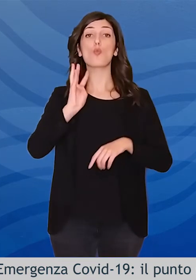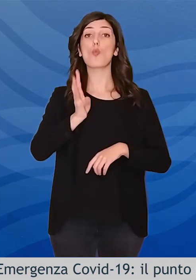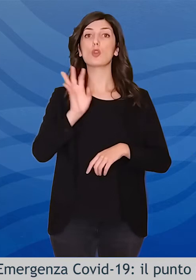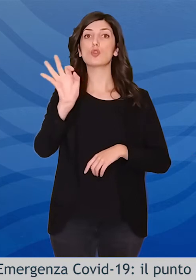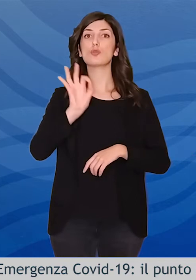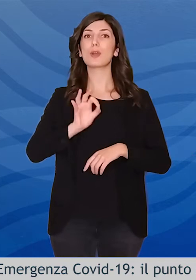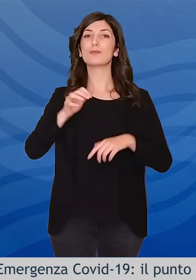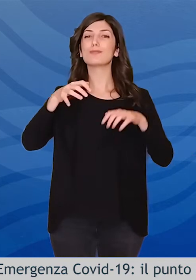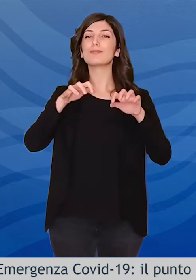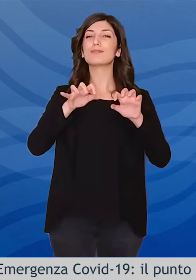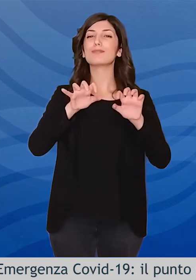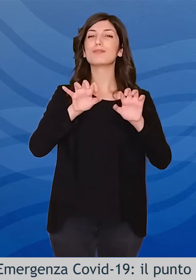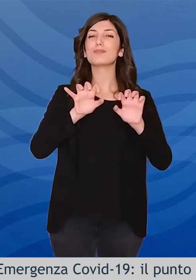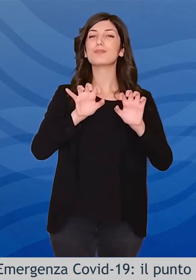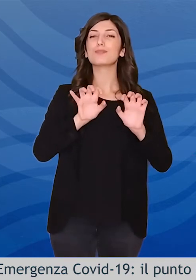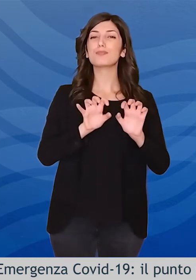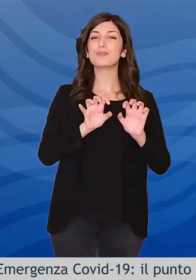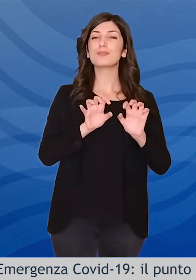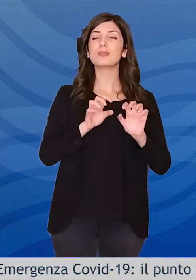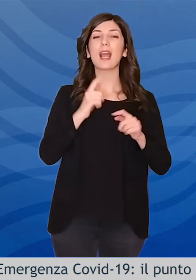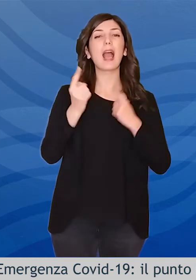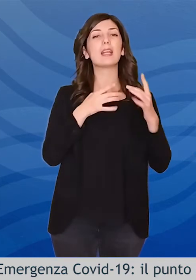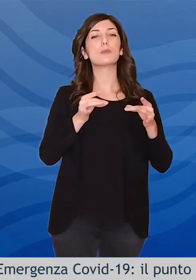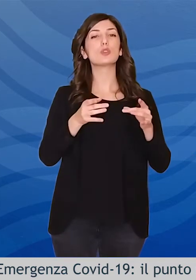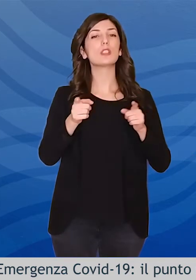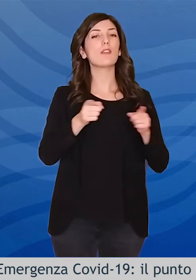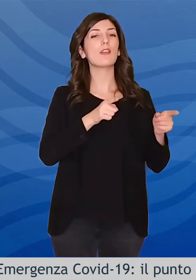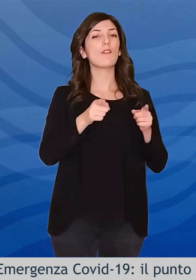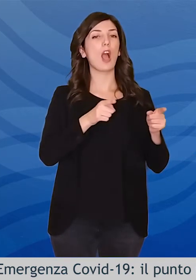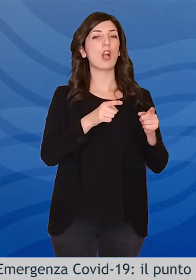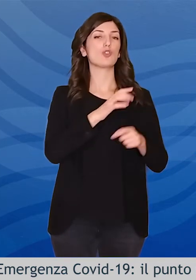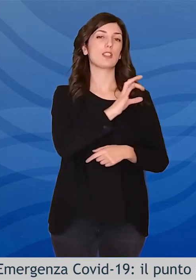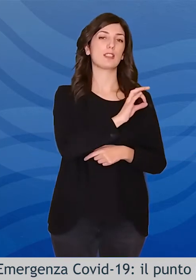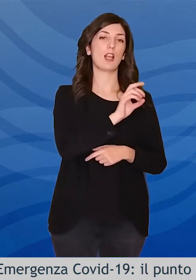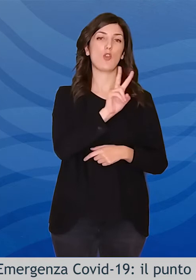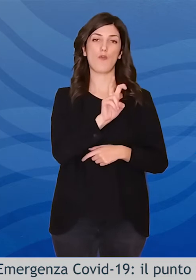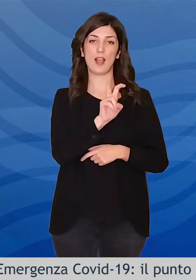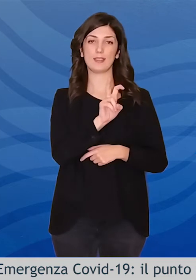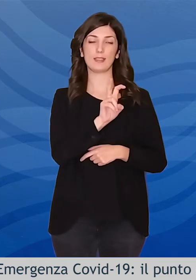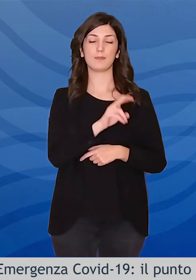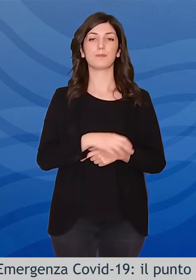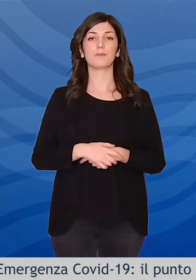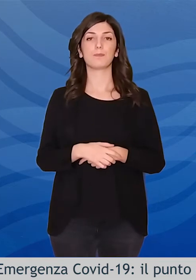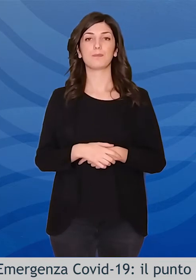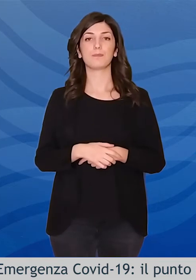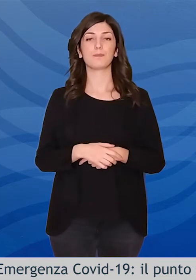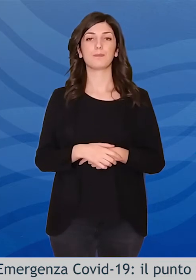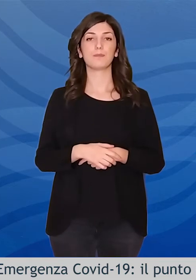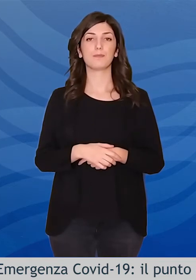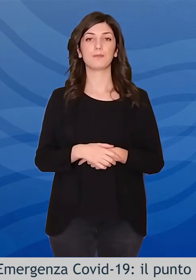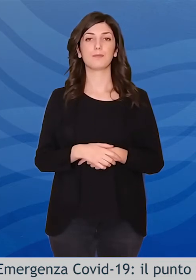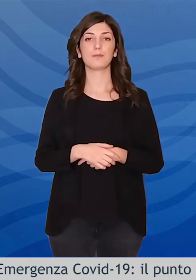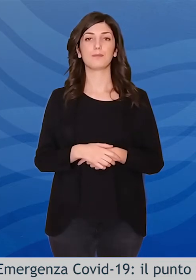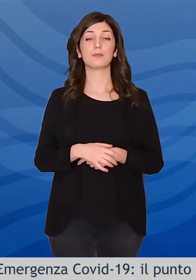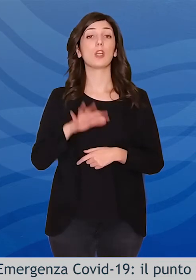% la percentuale tra i casi positivi nella fascia di età 0-20 anni, sempre più rappresentata